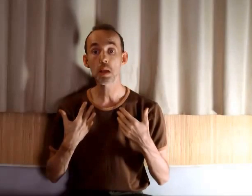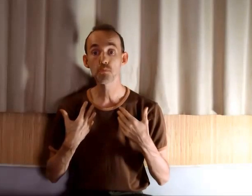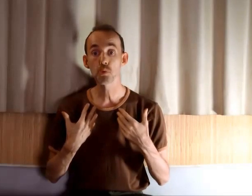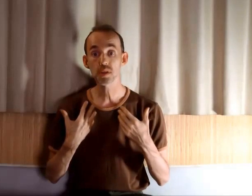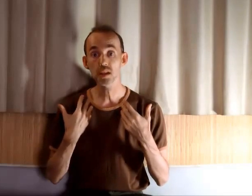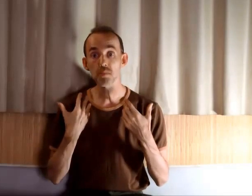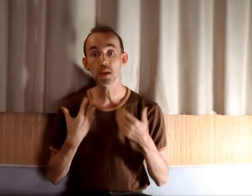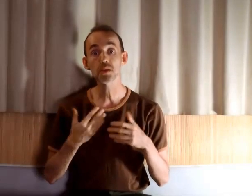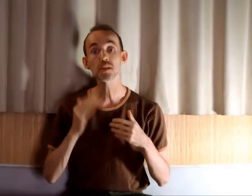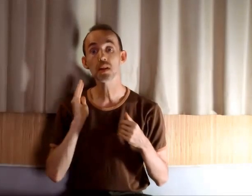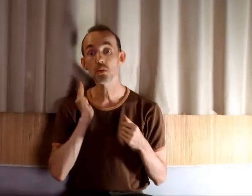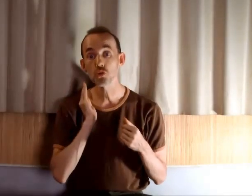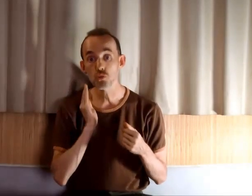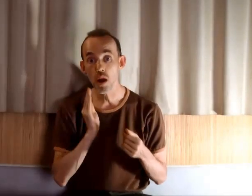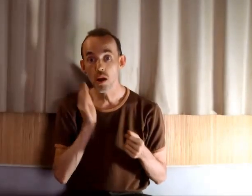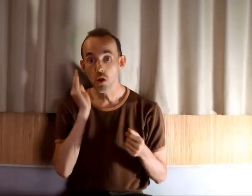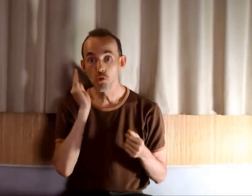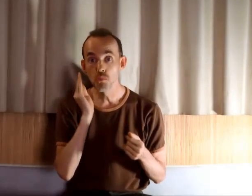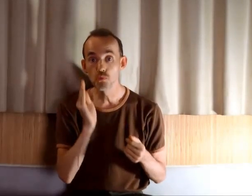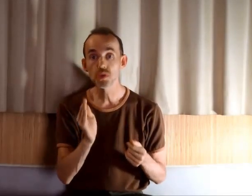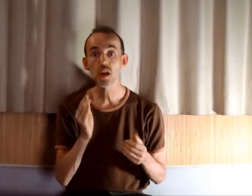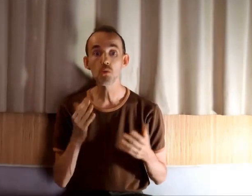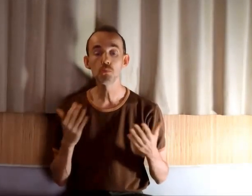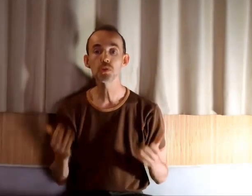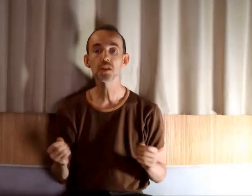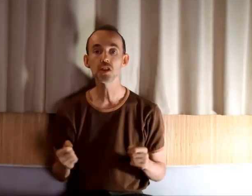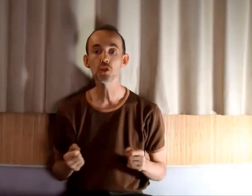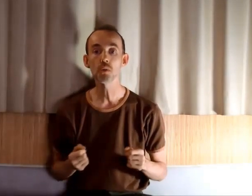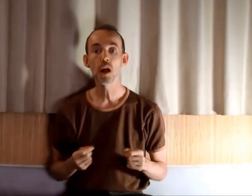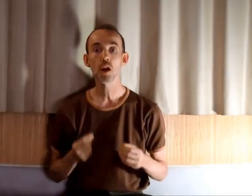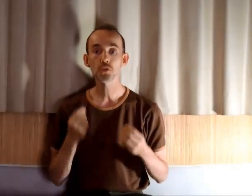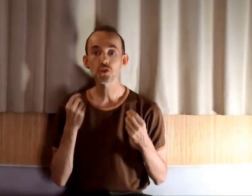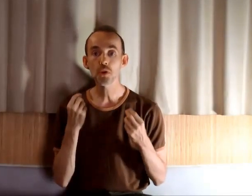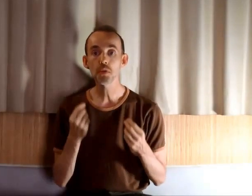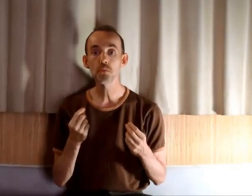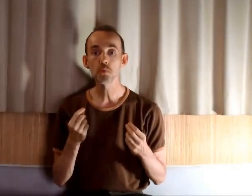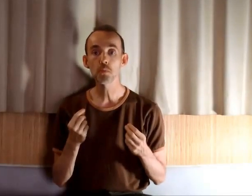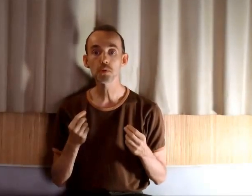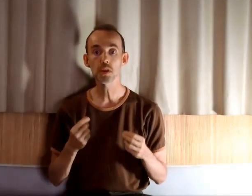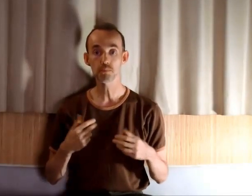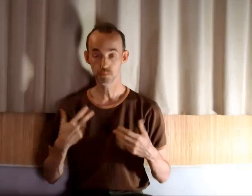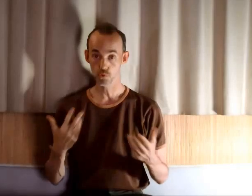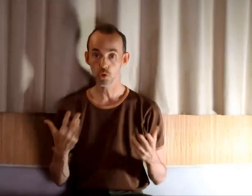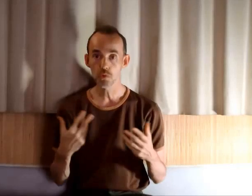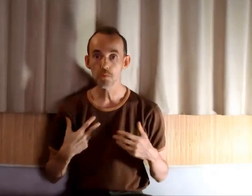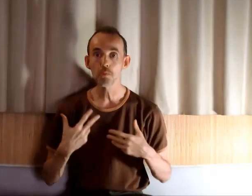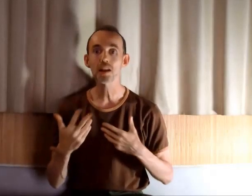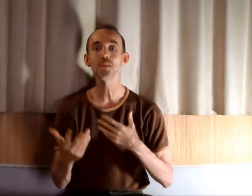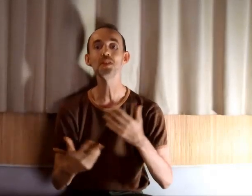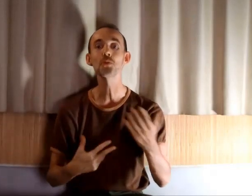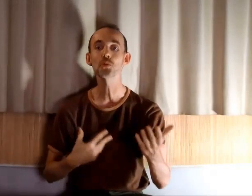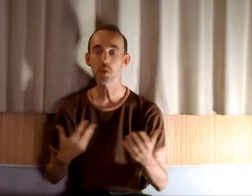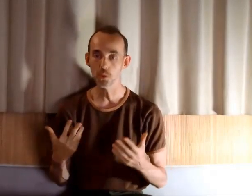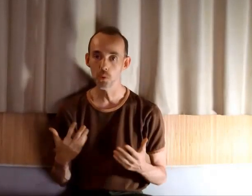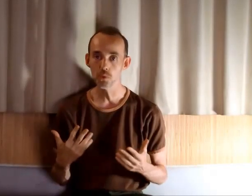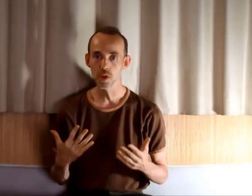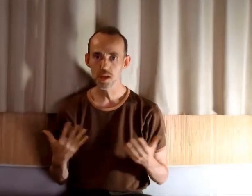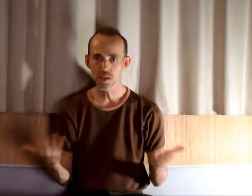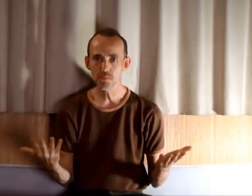pour certaines personnes, ça va être le choix le plus sain, le plus intelligent. Alors ce que j'ai envie de vous proposer aujourd'hui, pour ne pas que la vidéo soit trop longue, c